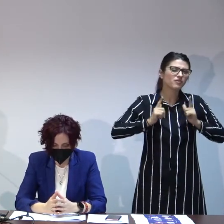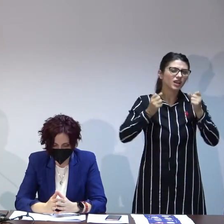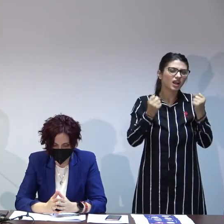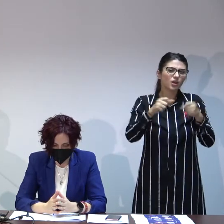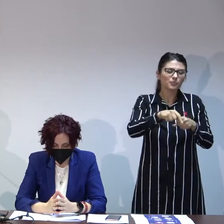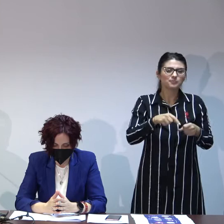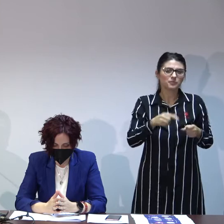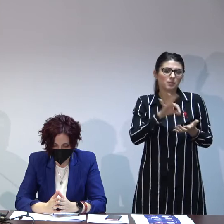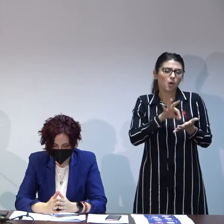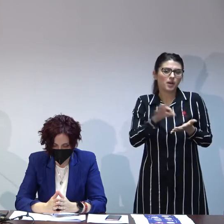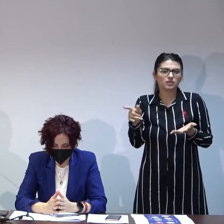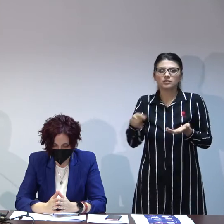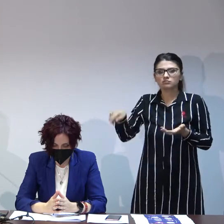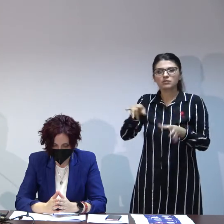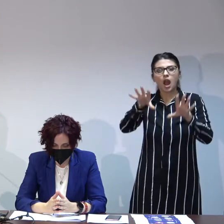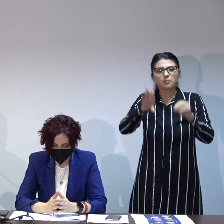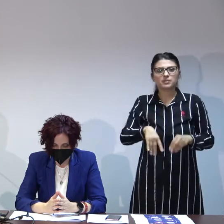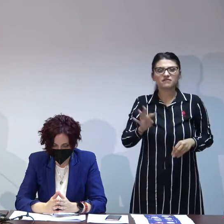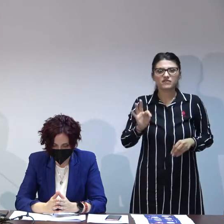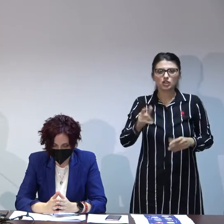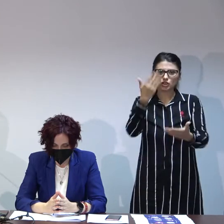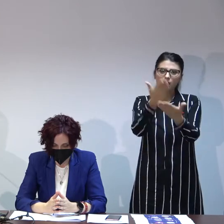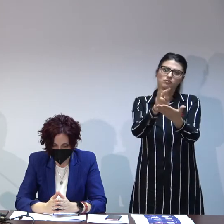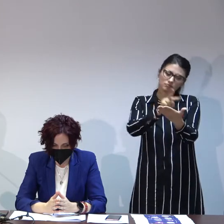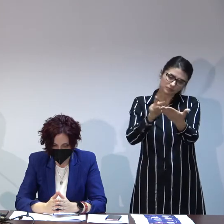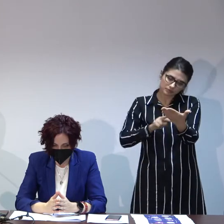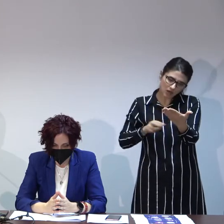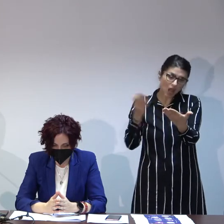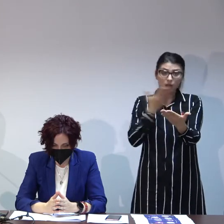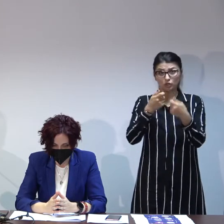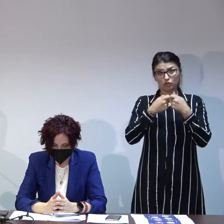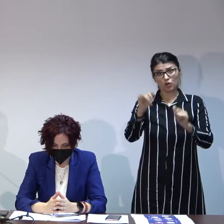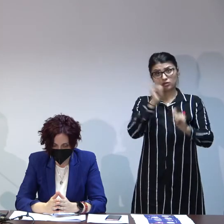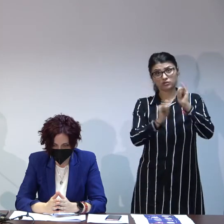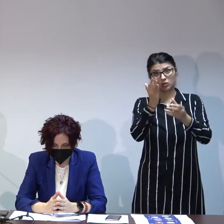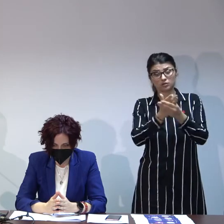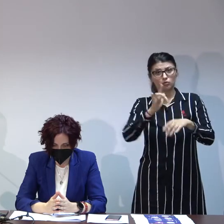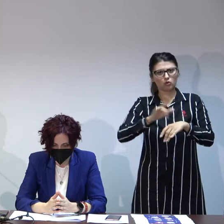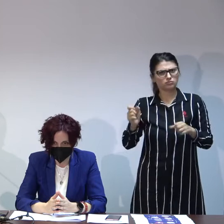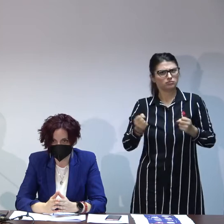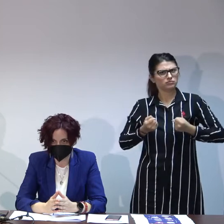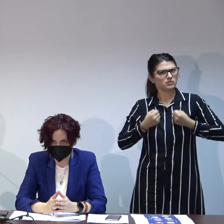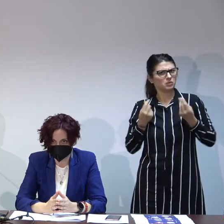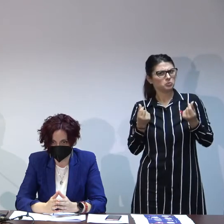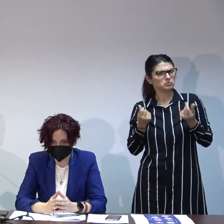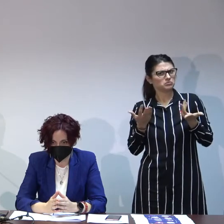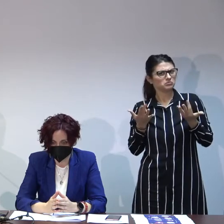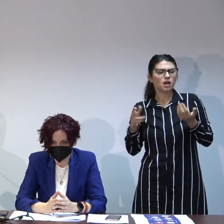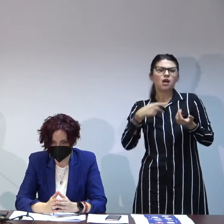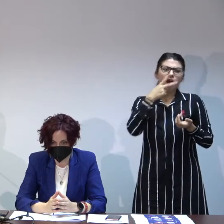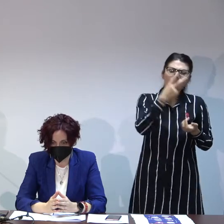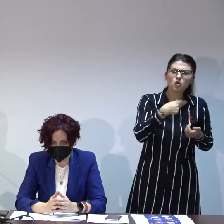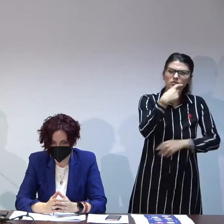și în momentul în care noi am primit fișa lui și am citit tot istoricul lui medical ne-am speriat puțin am mers să-l vedem și după aia ne-am dat